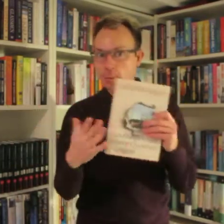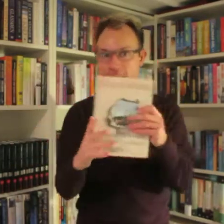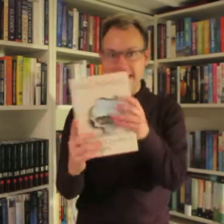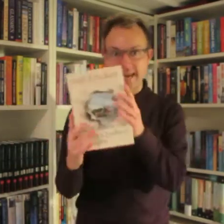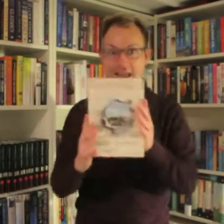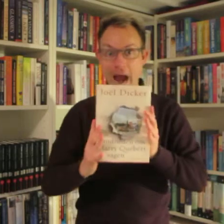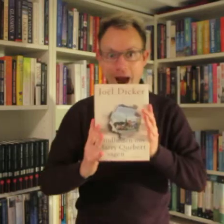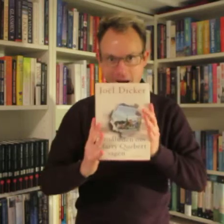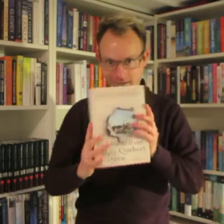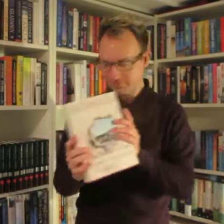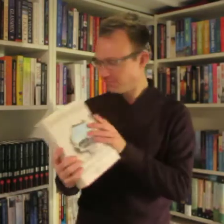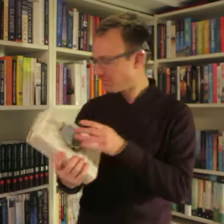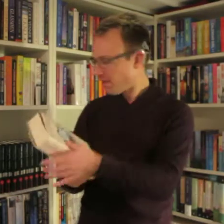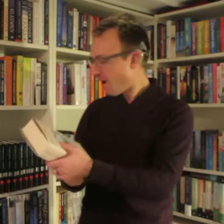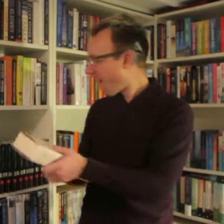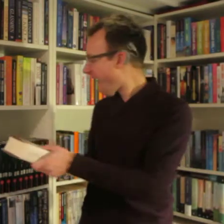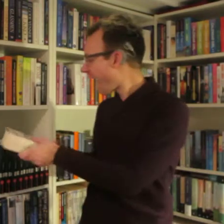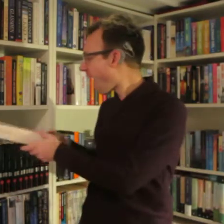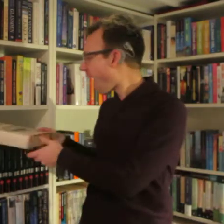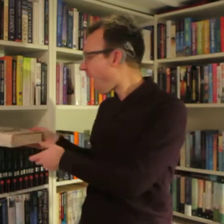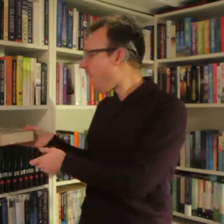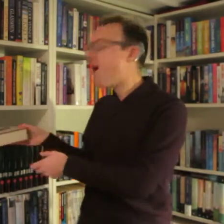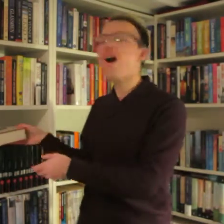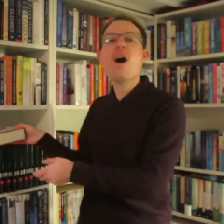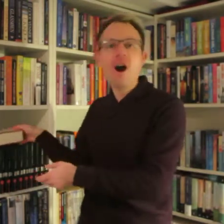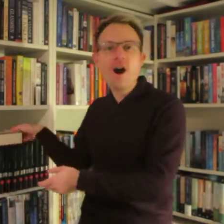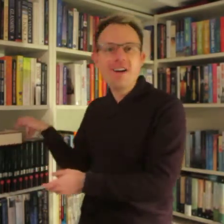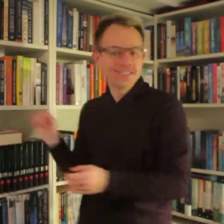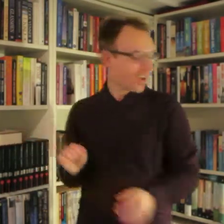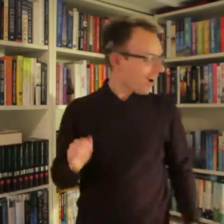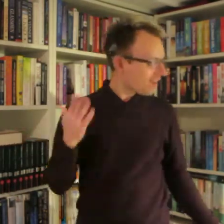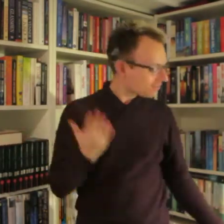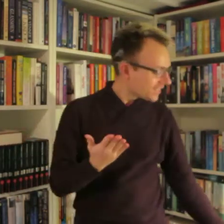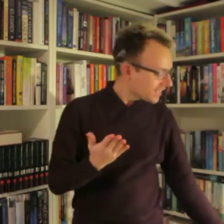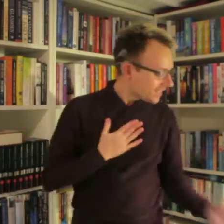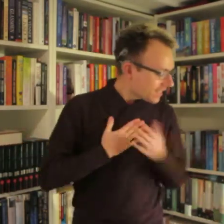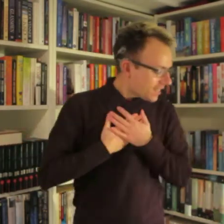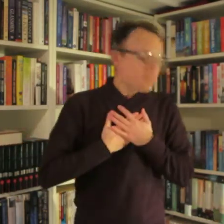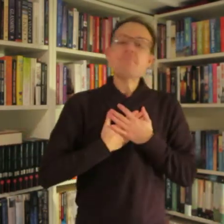familien.